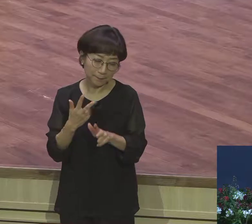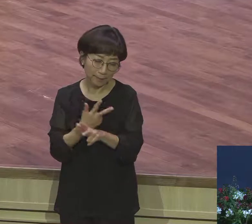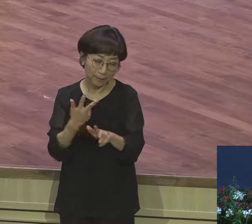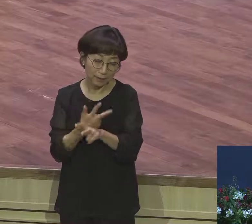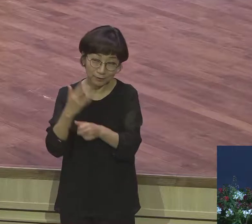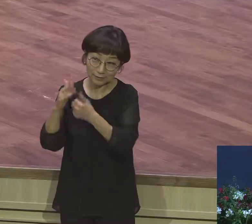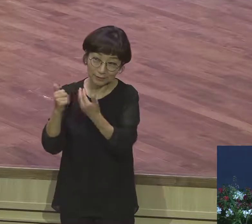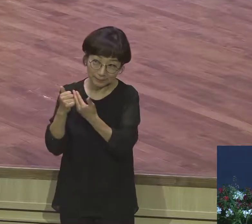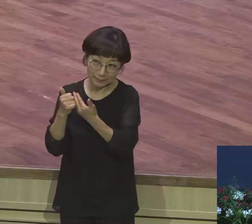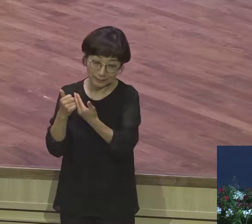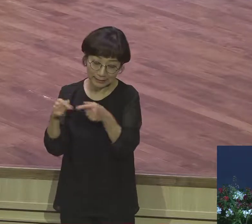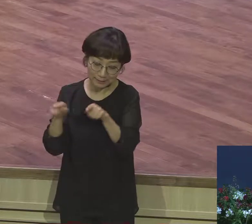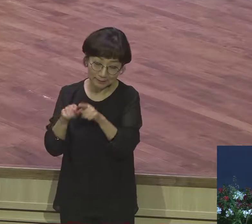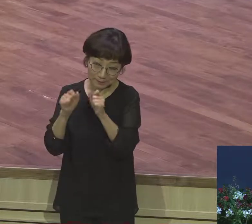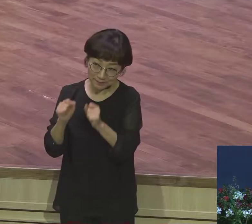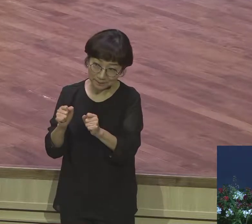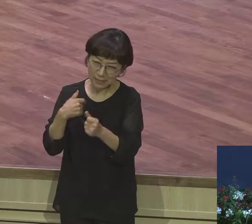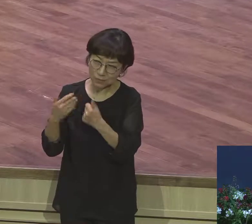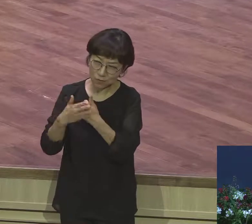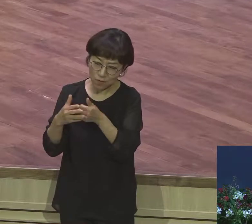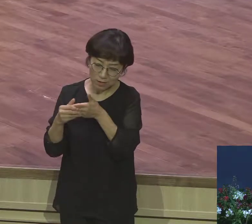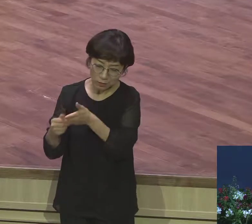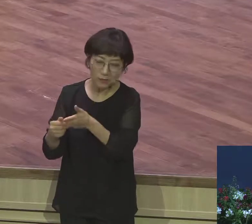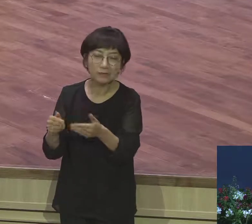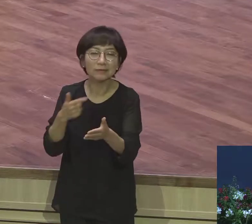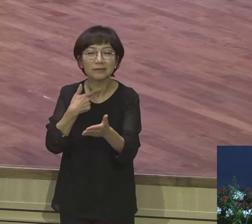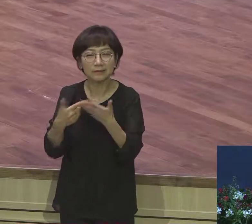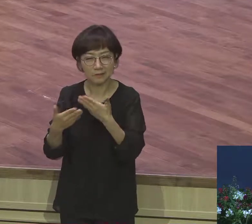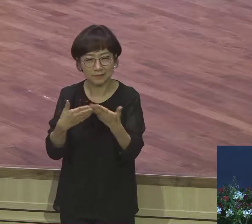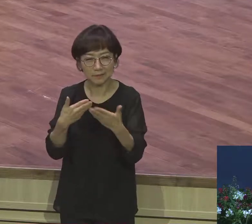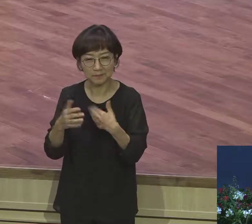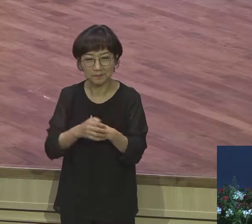하나님 앞에 심지어 구하지 않은 것도 다 주신다